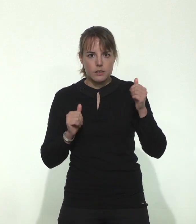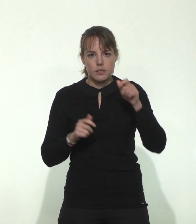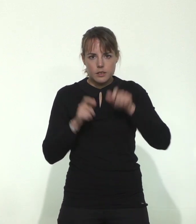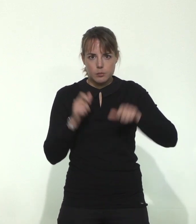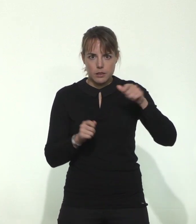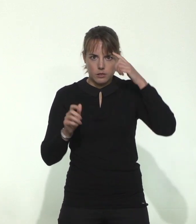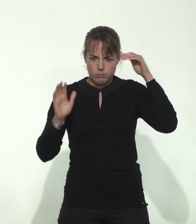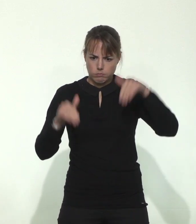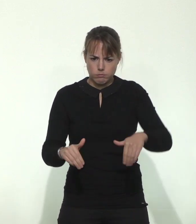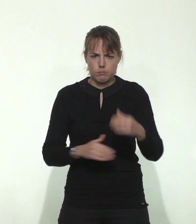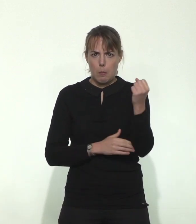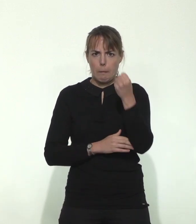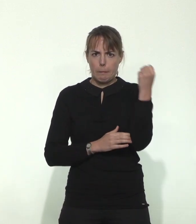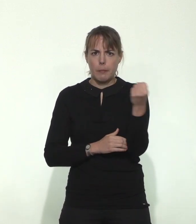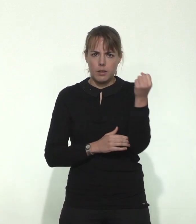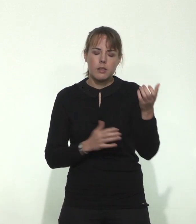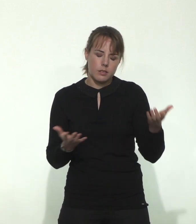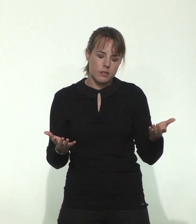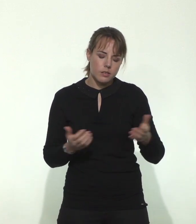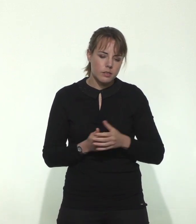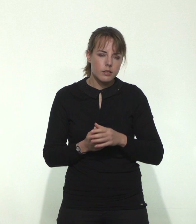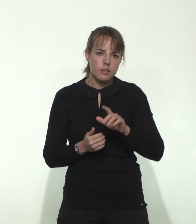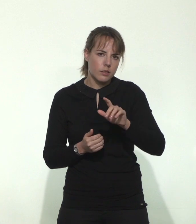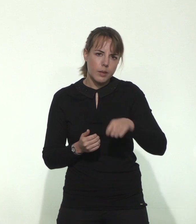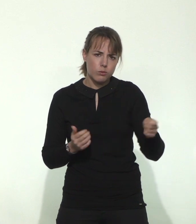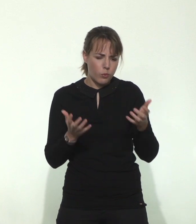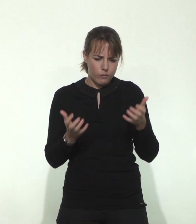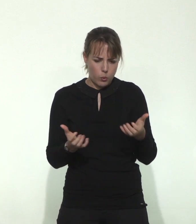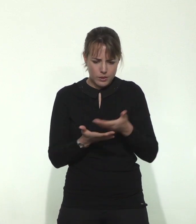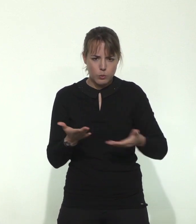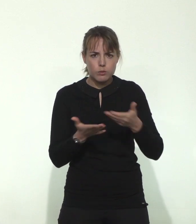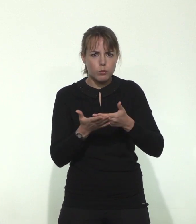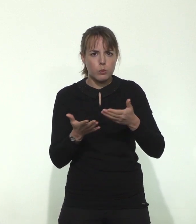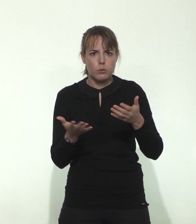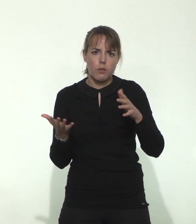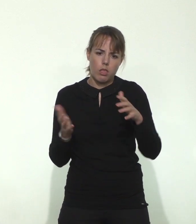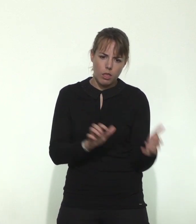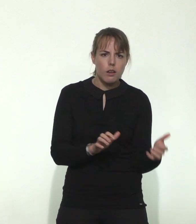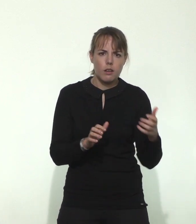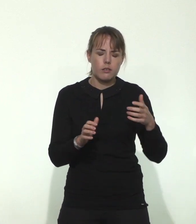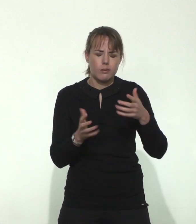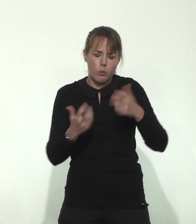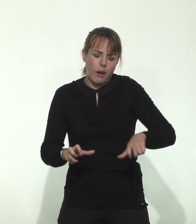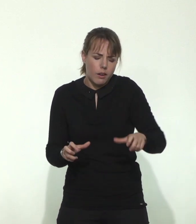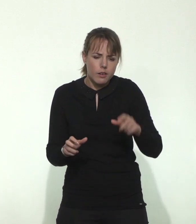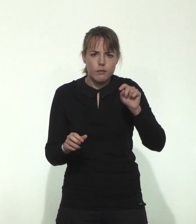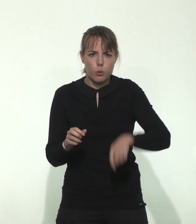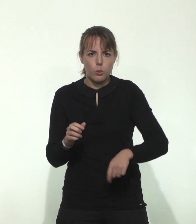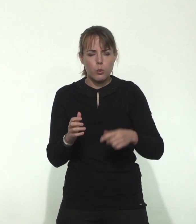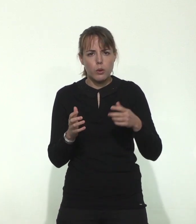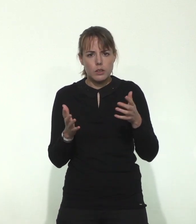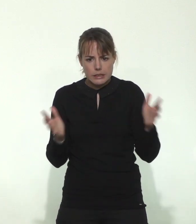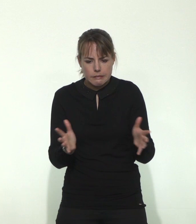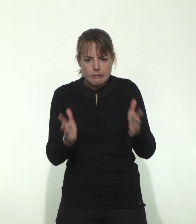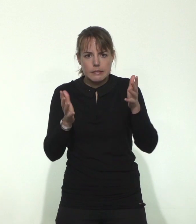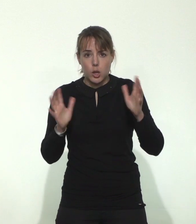qu'ils ont à coeur d'accompagner leurs personnes les plus fragiles et en particulier les résidents qui ont à la fois des troubles cognitifs ou